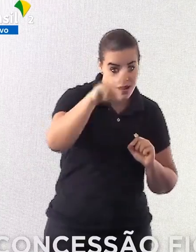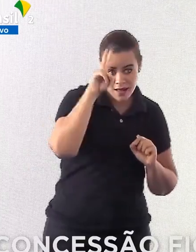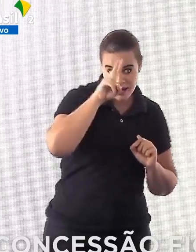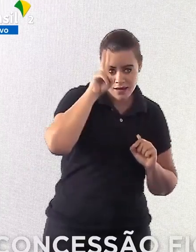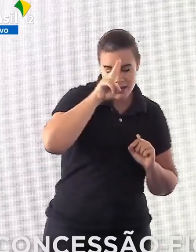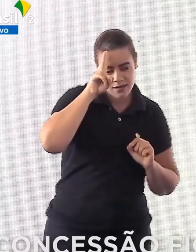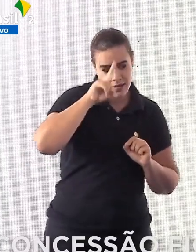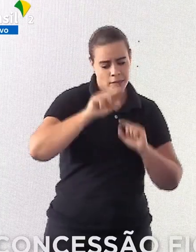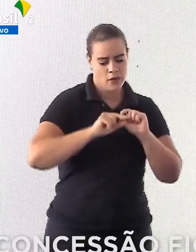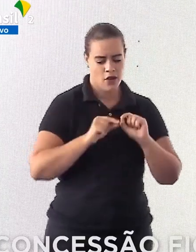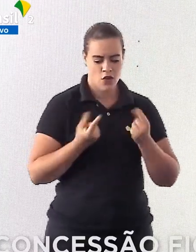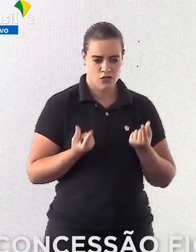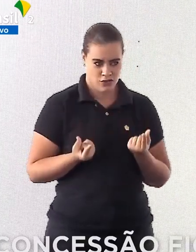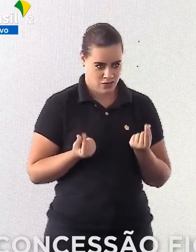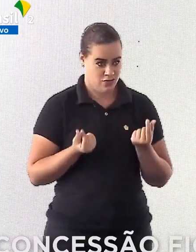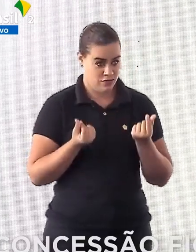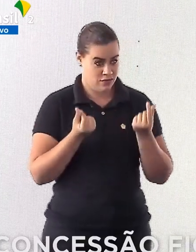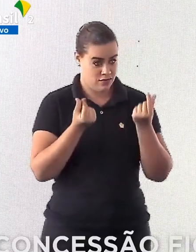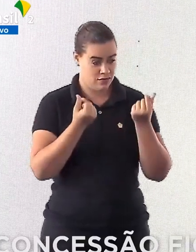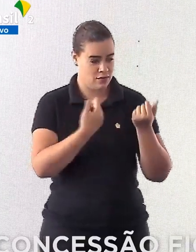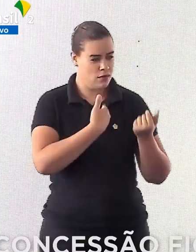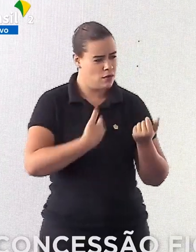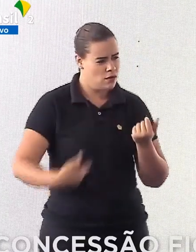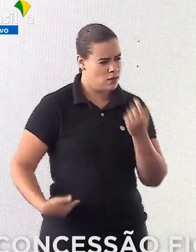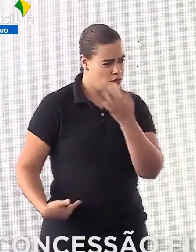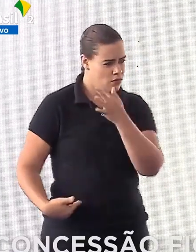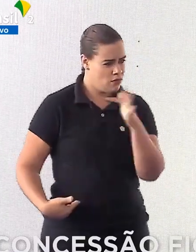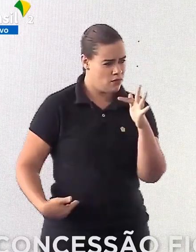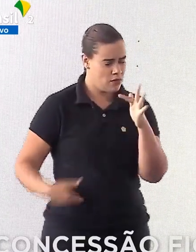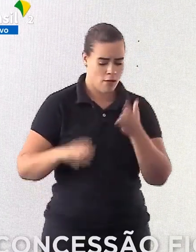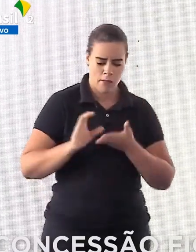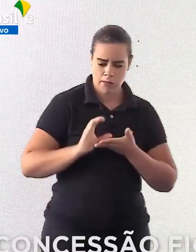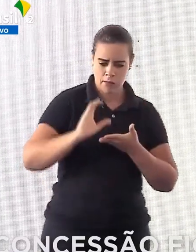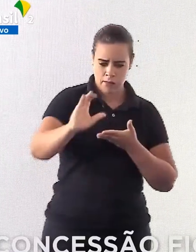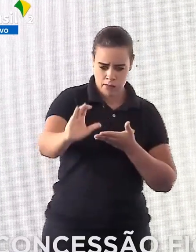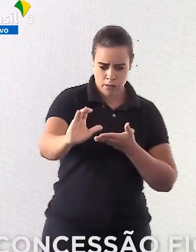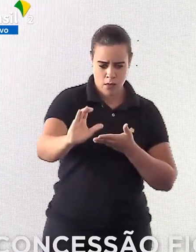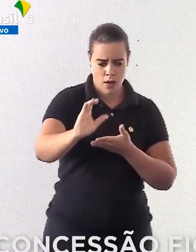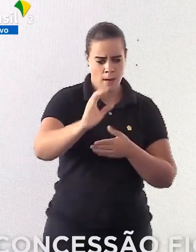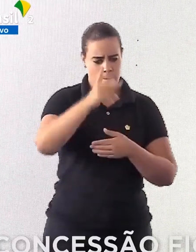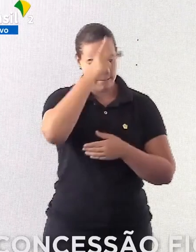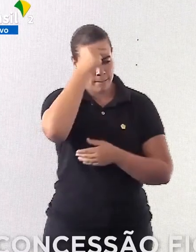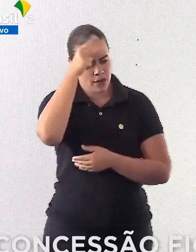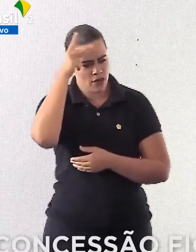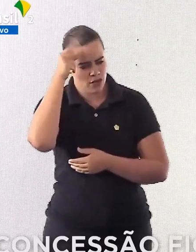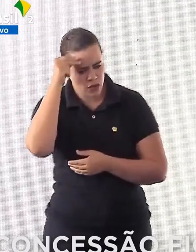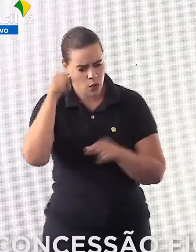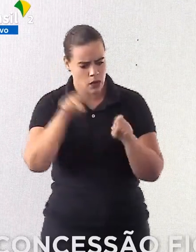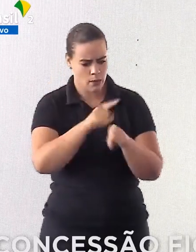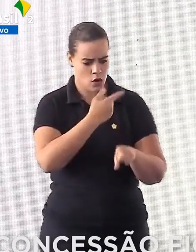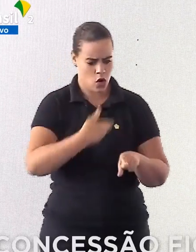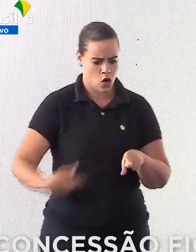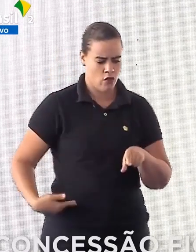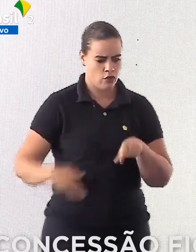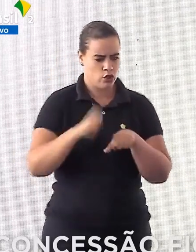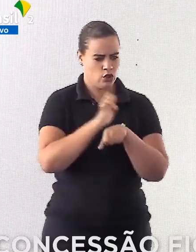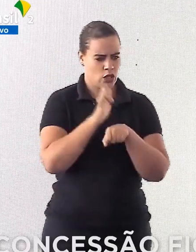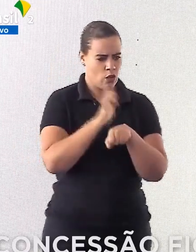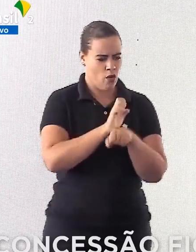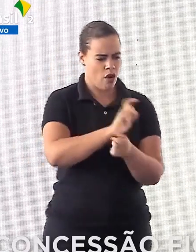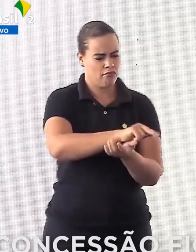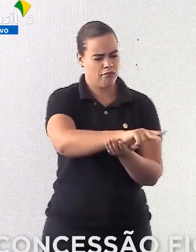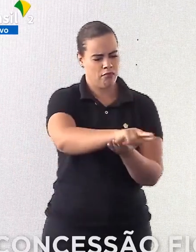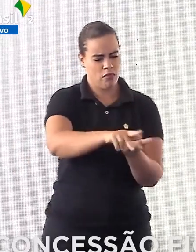vocês que o dinheiro que o governo federal mandou para prefeituras e governos estaduais dava para